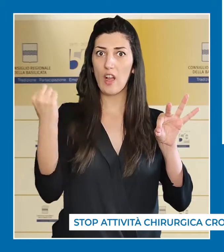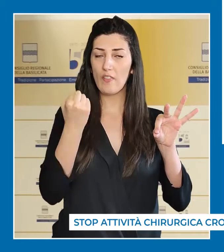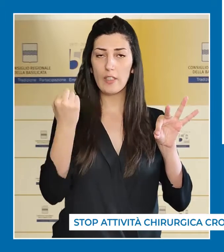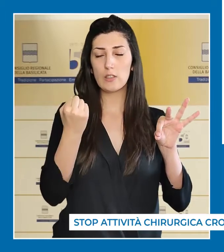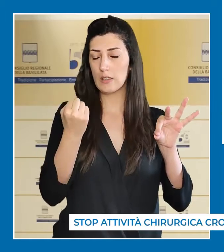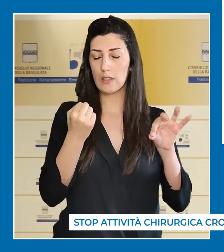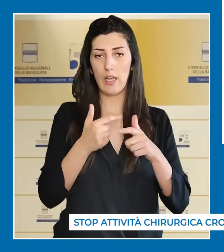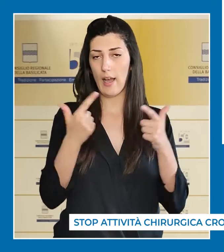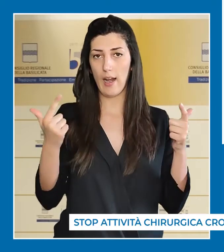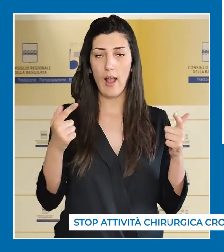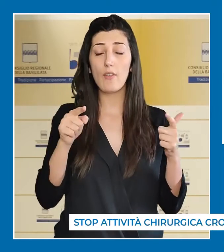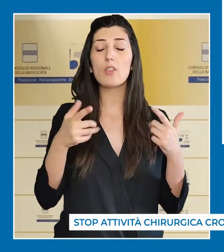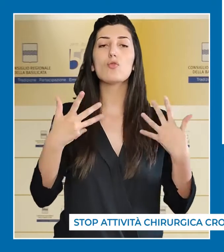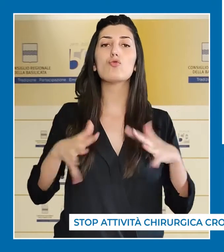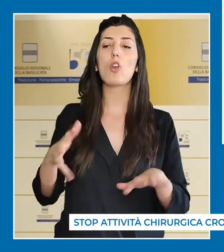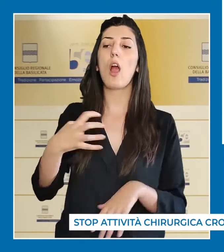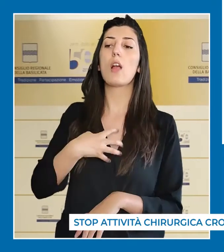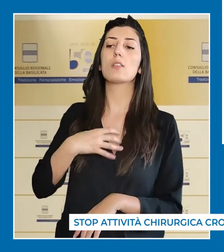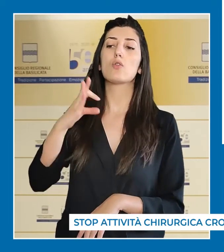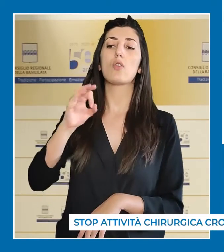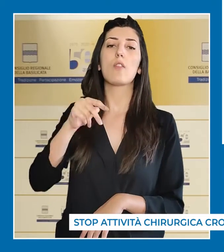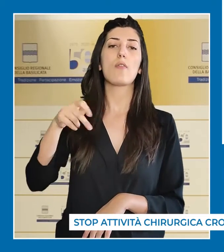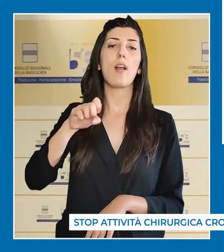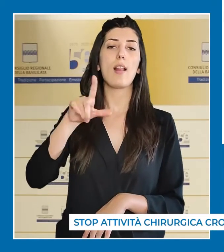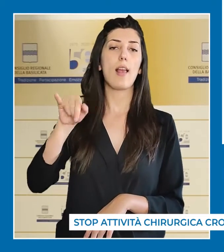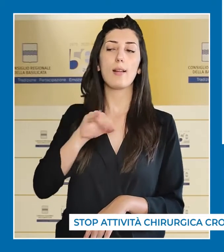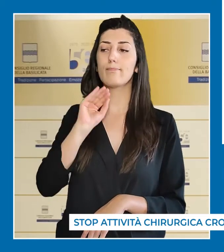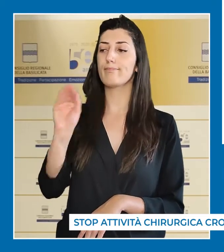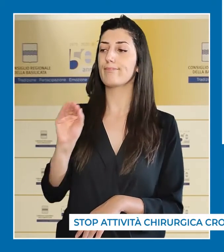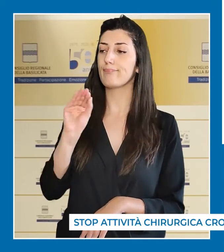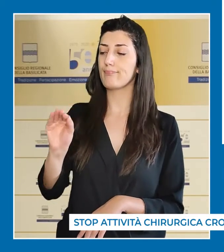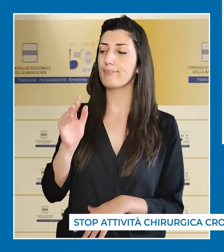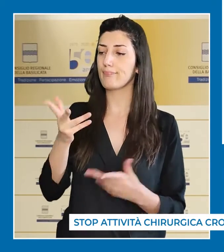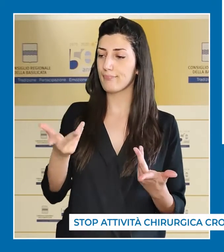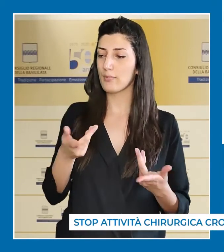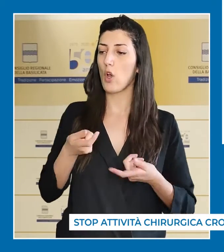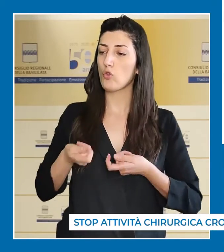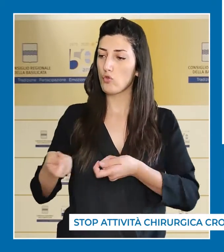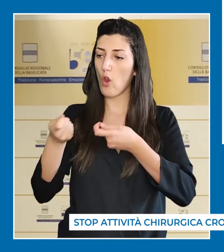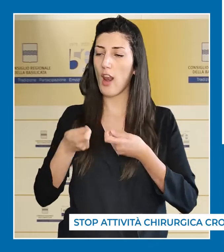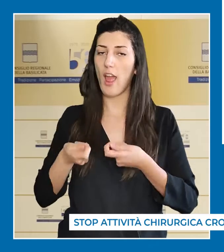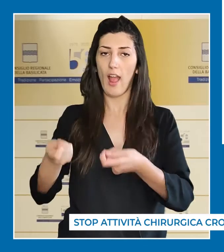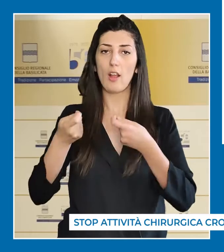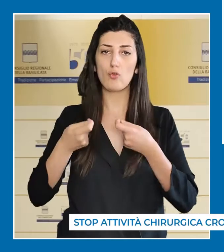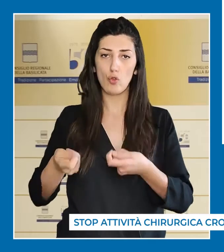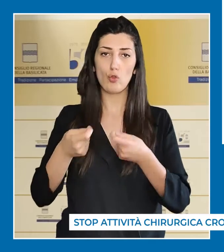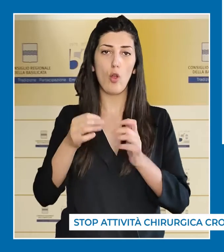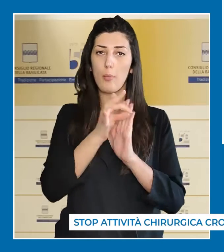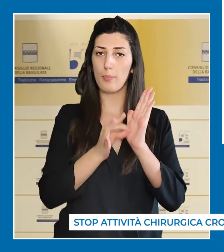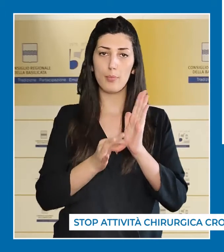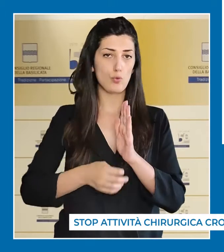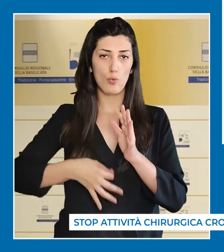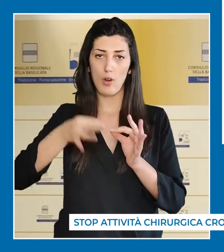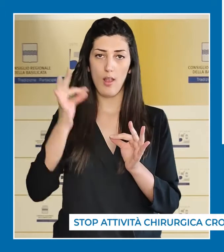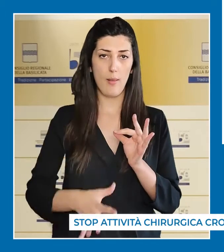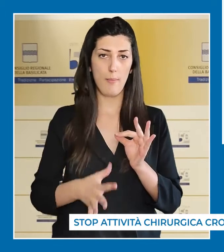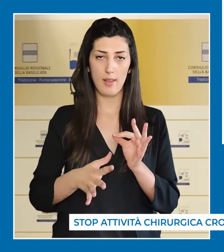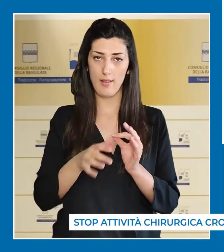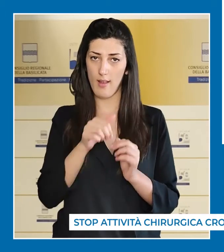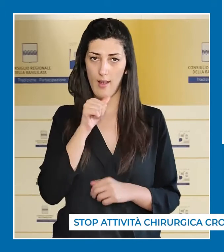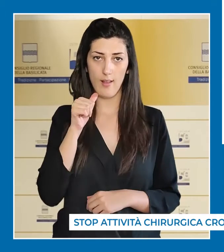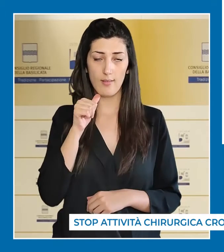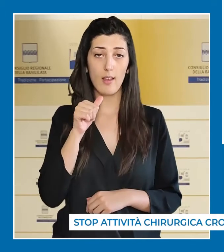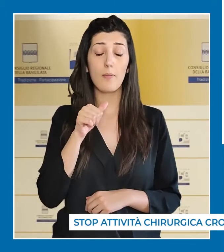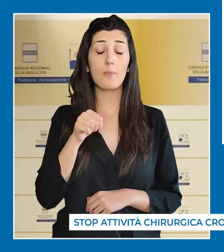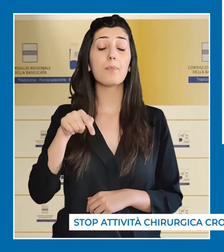ricordare quanto già richiesto all'assessore alla sanità Fanelli, il Consigliere sollecita